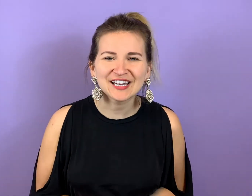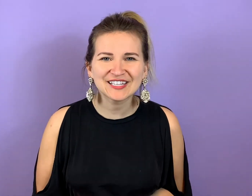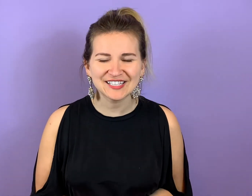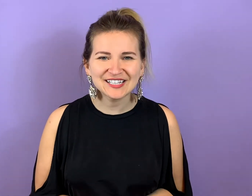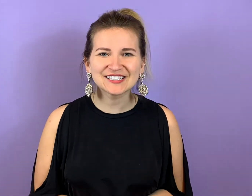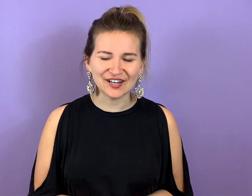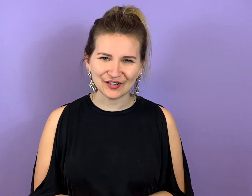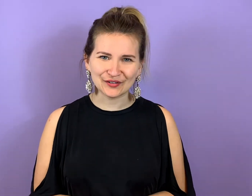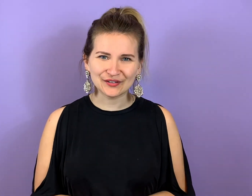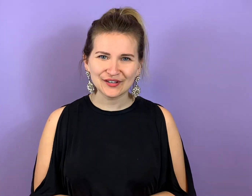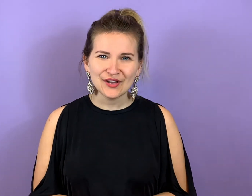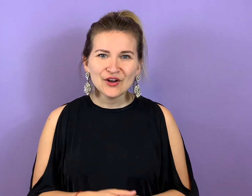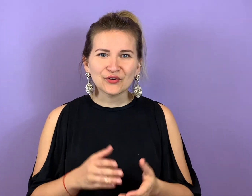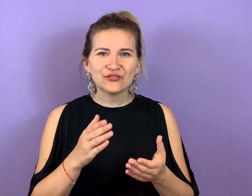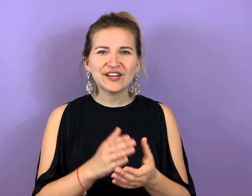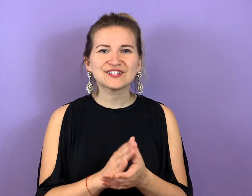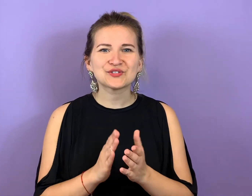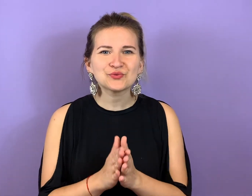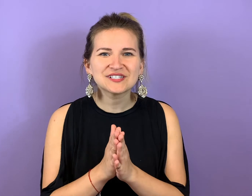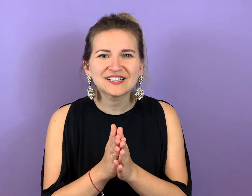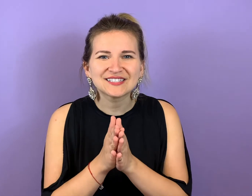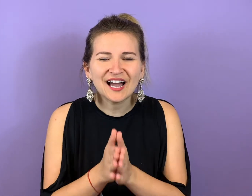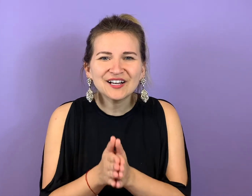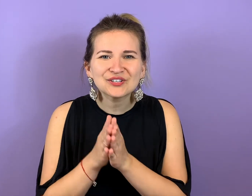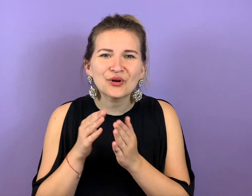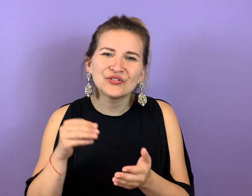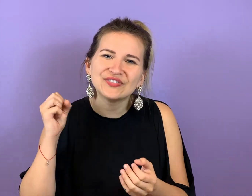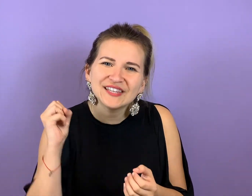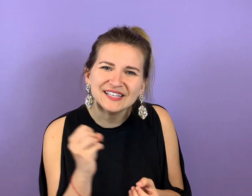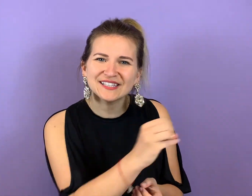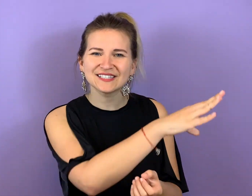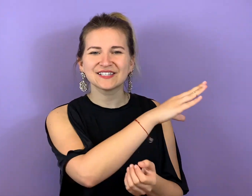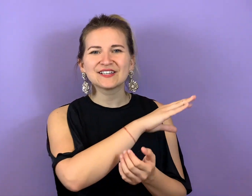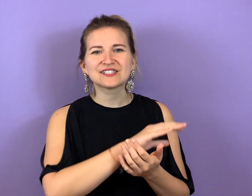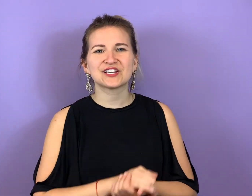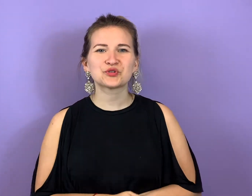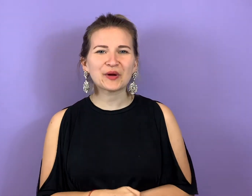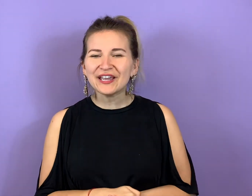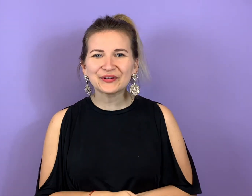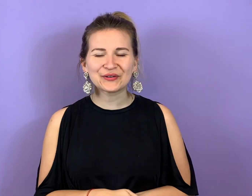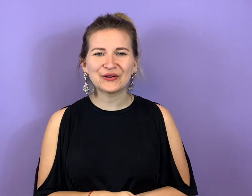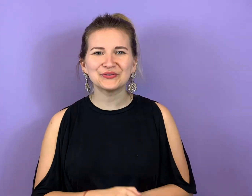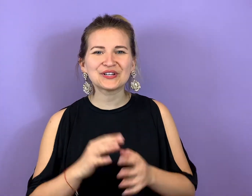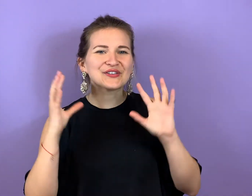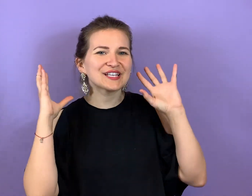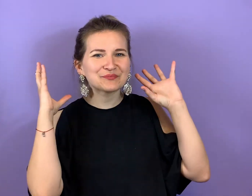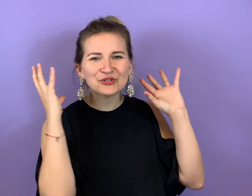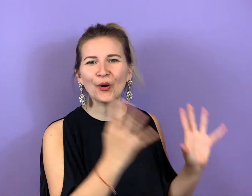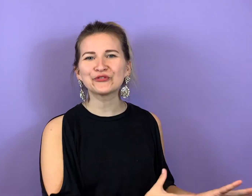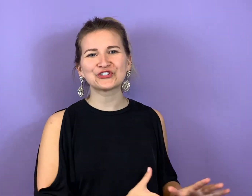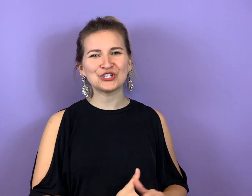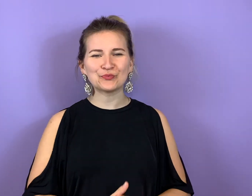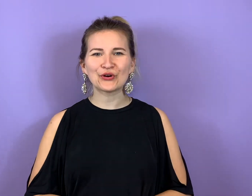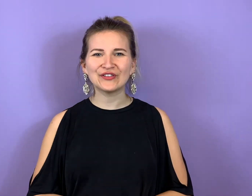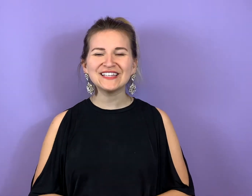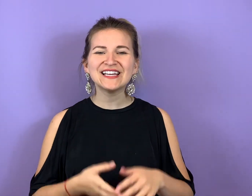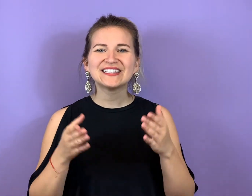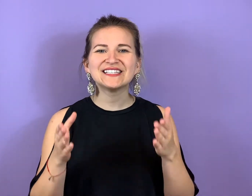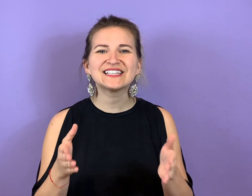richtigen Gedanken. Und vielleicht hast du diese Gedanken noch nicht zersprengen können oder aus deinem Kopf schieben können, die dich